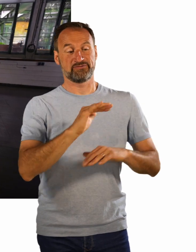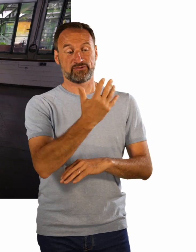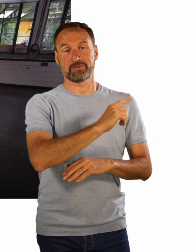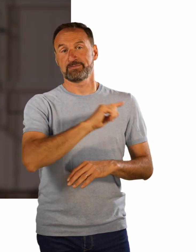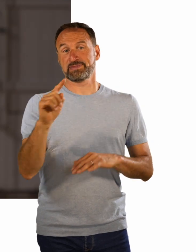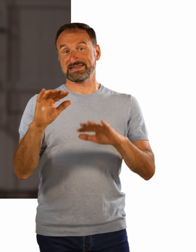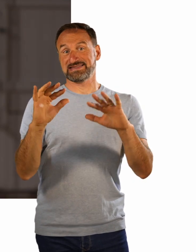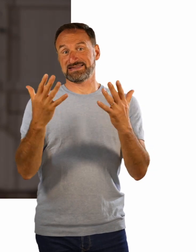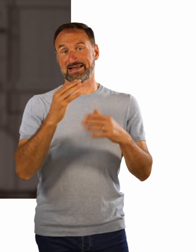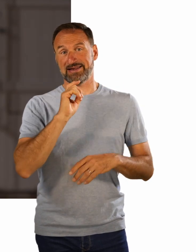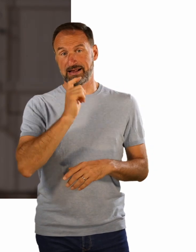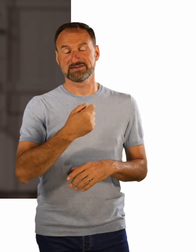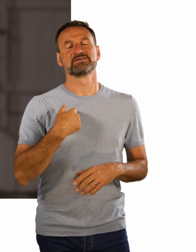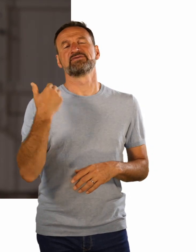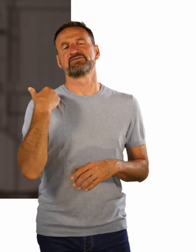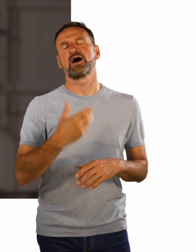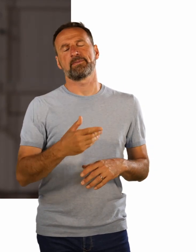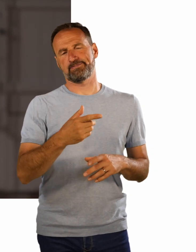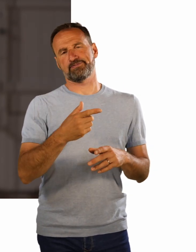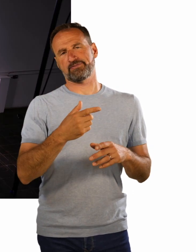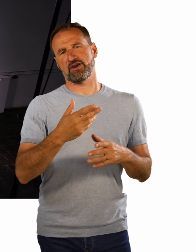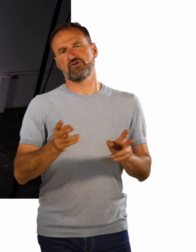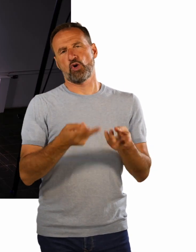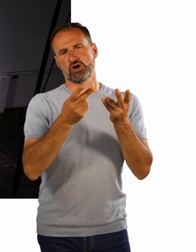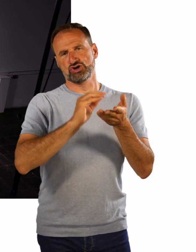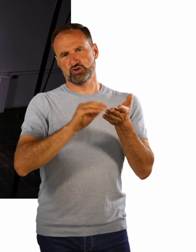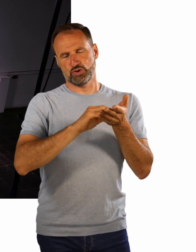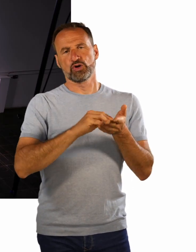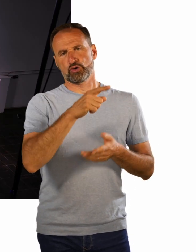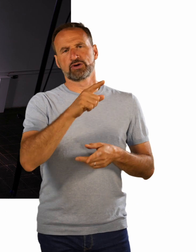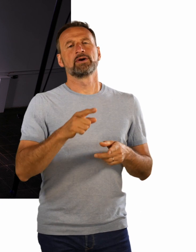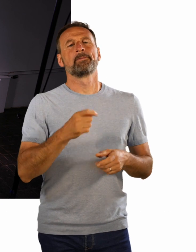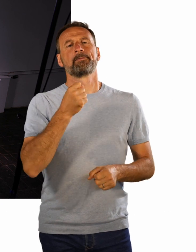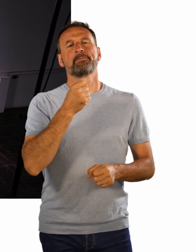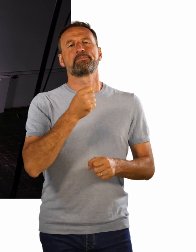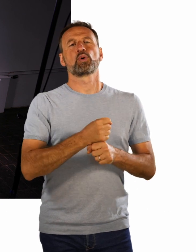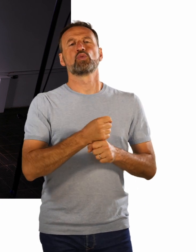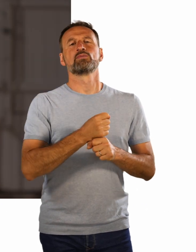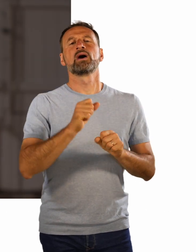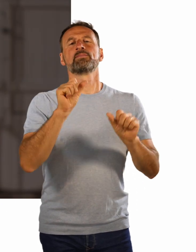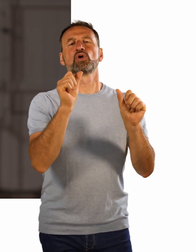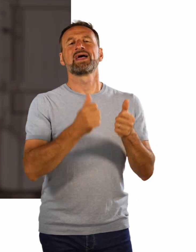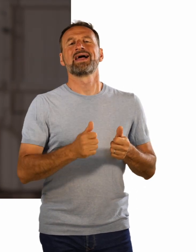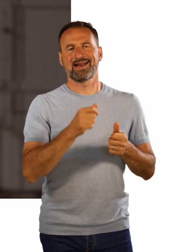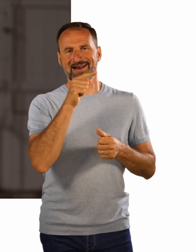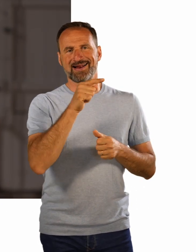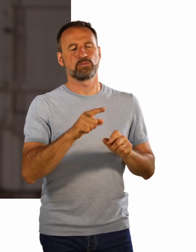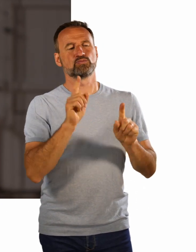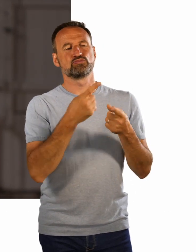Und die Musikschule hat das Bochumer Modell, wo MusikschullehrerInnen in Förderschulen unterrichten.